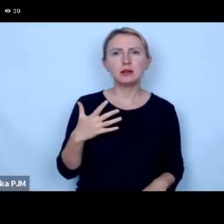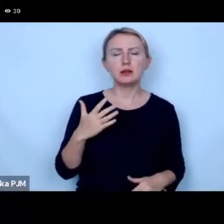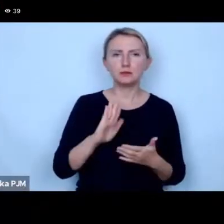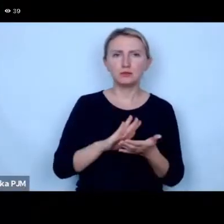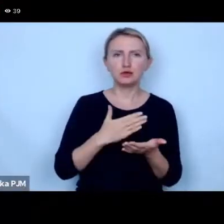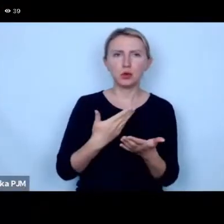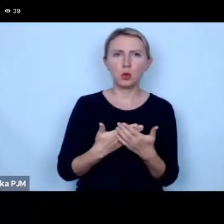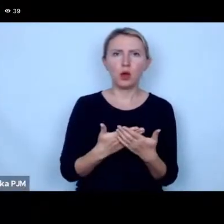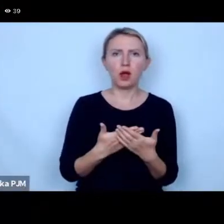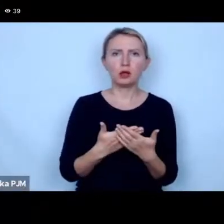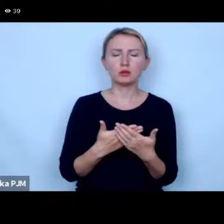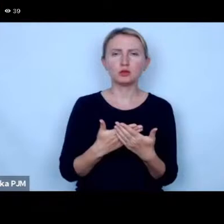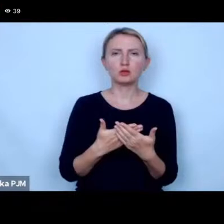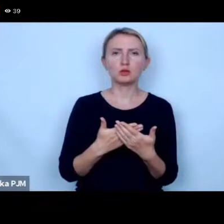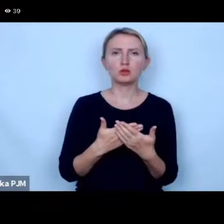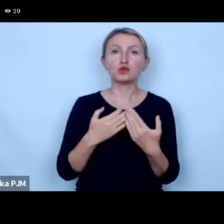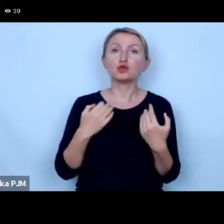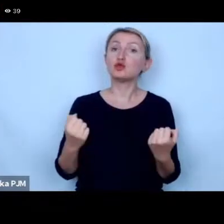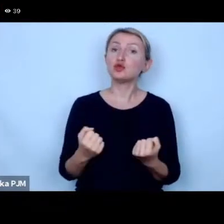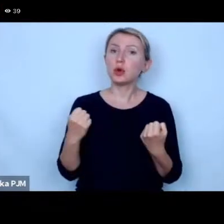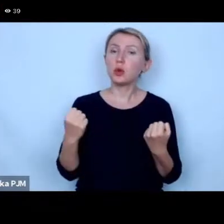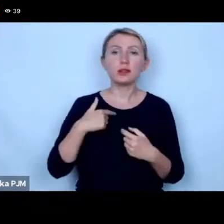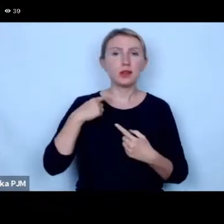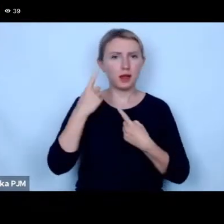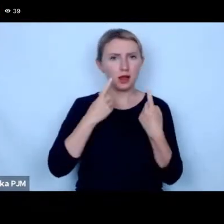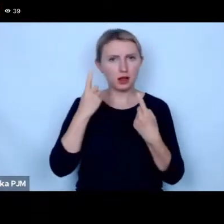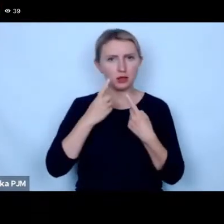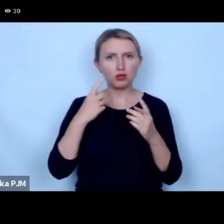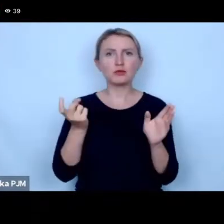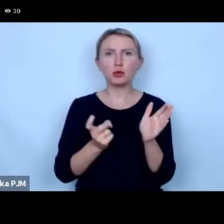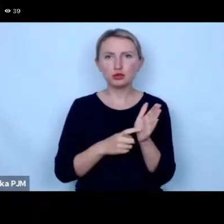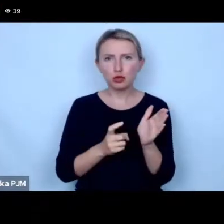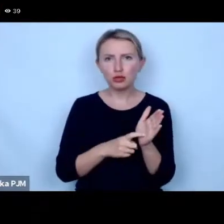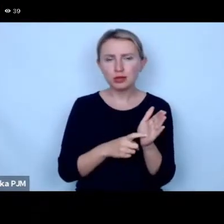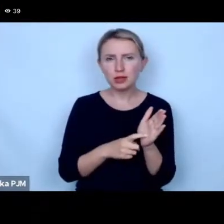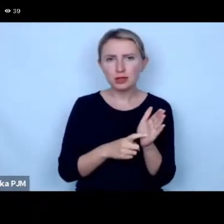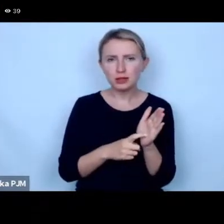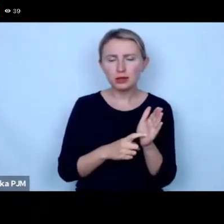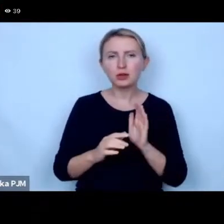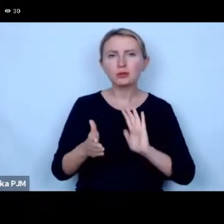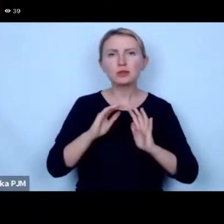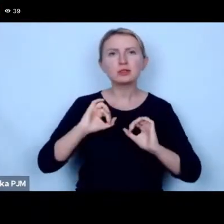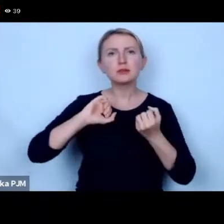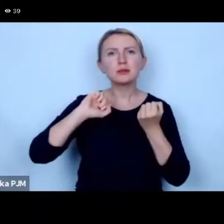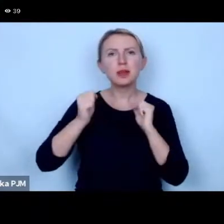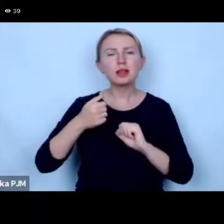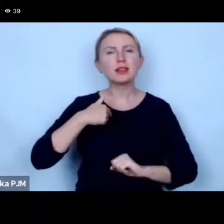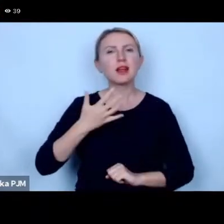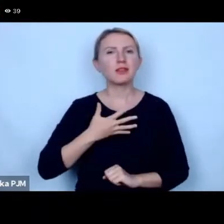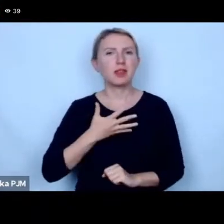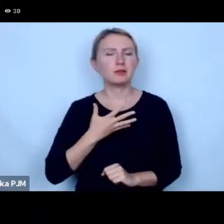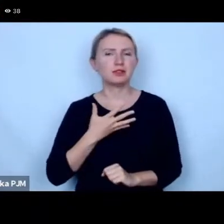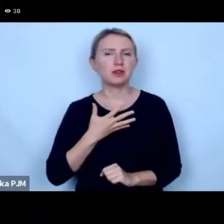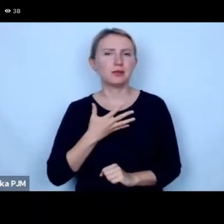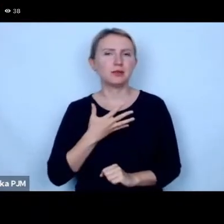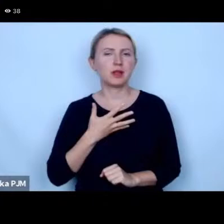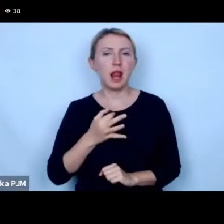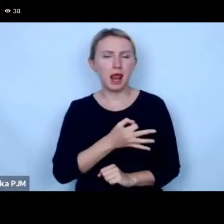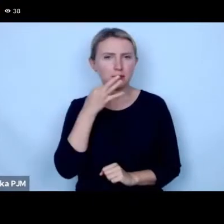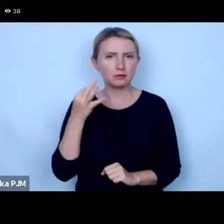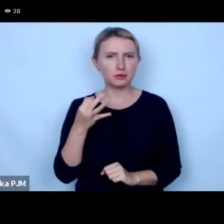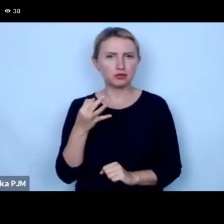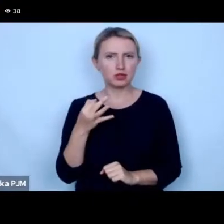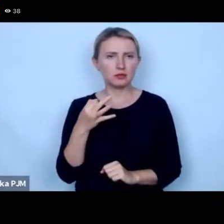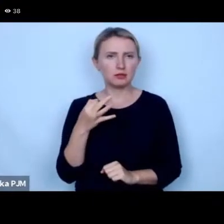przykładów takiego działania które uważam za pożądane czy takiego trybu wprowadzenia zmian który wydaje mi się lepszy